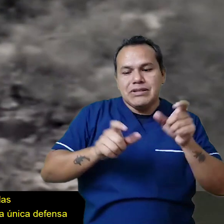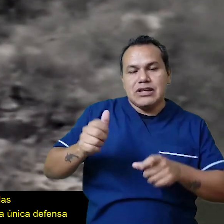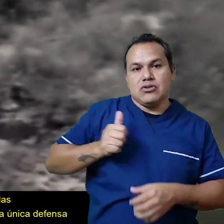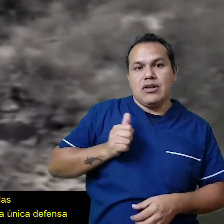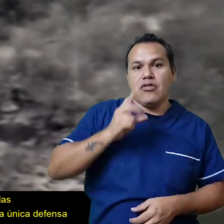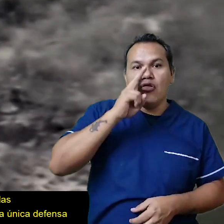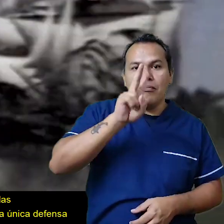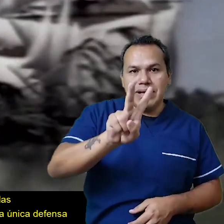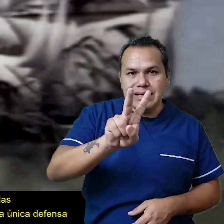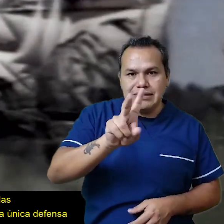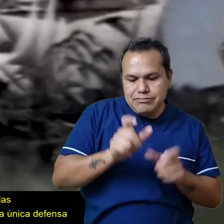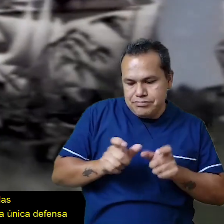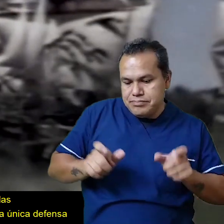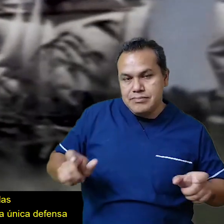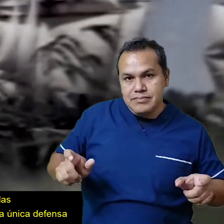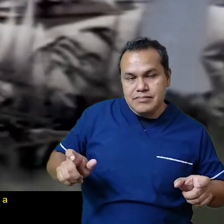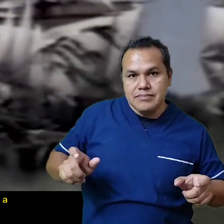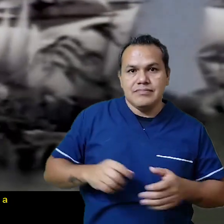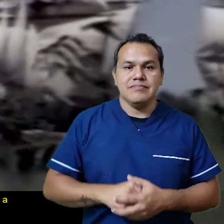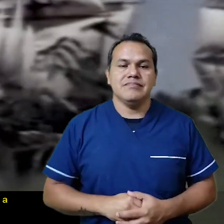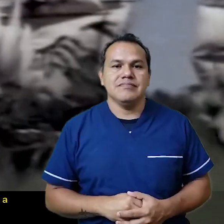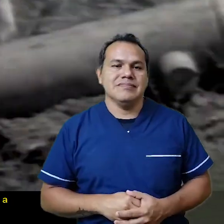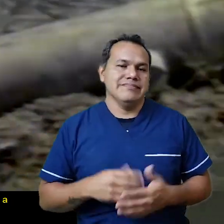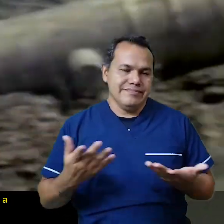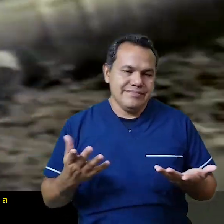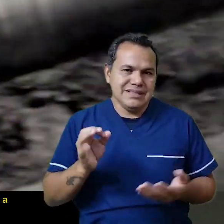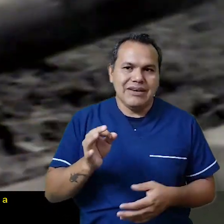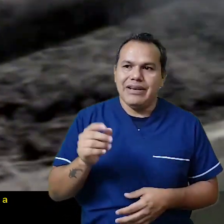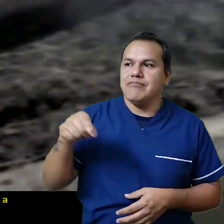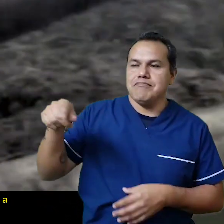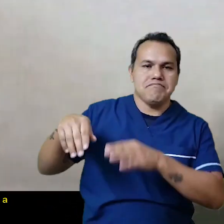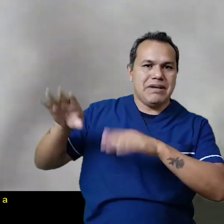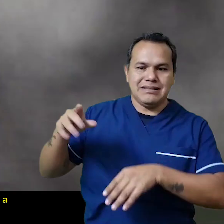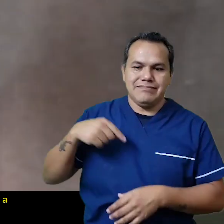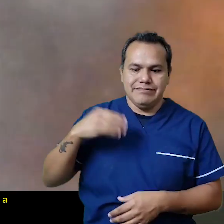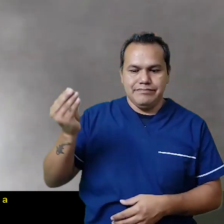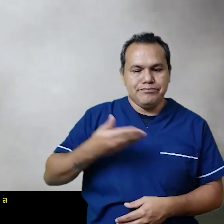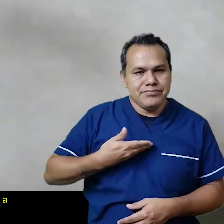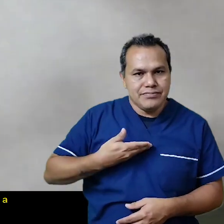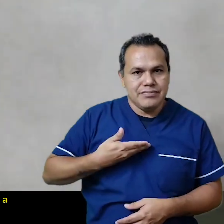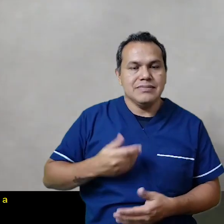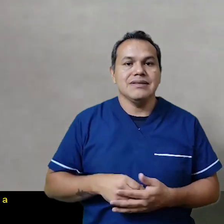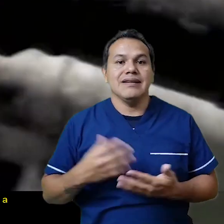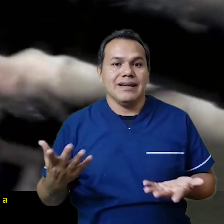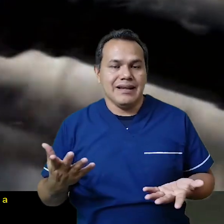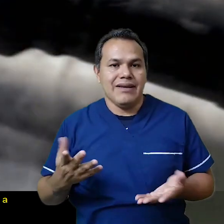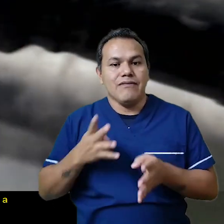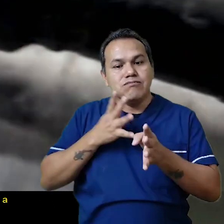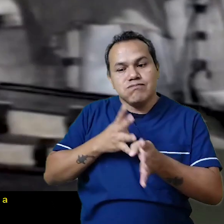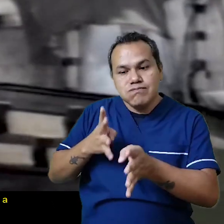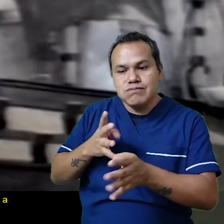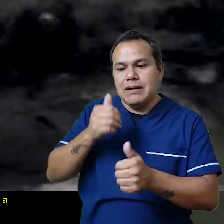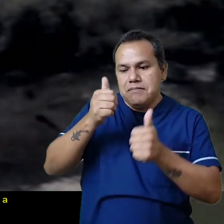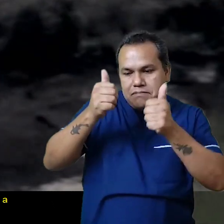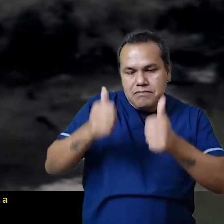poco más de 2.000 hombres eran nuestra única defensa. Se sabía una batalla perdida. Pero las batallas